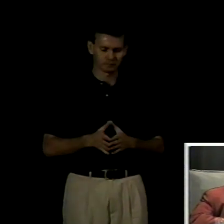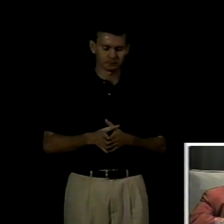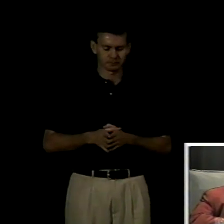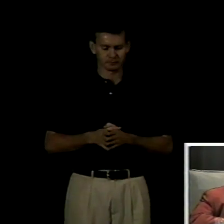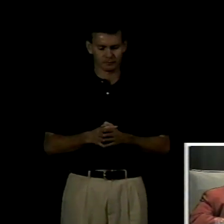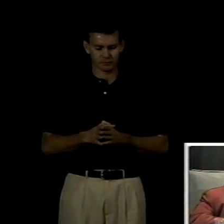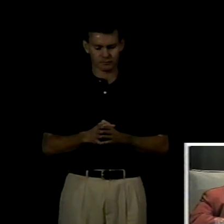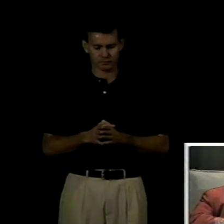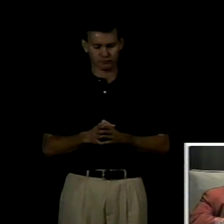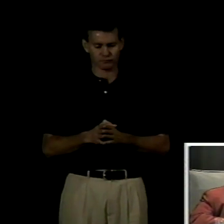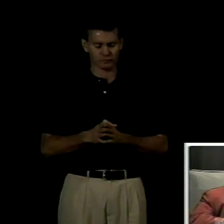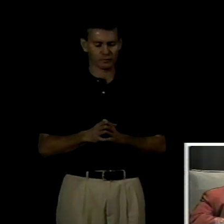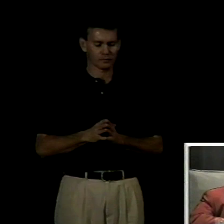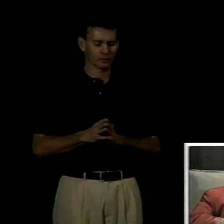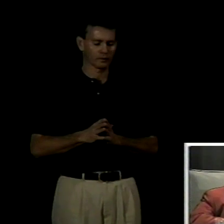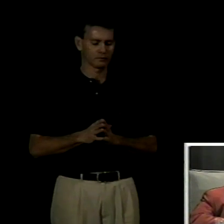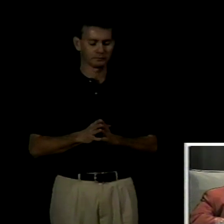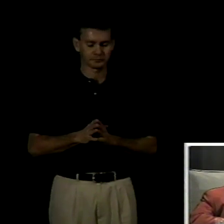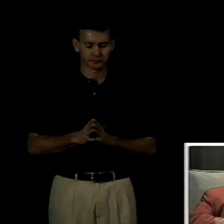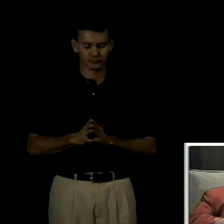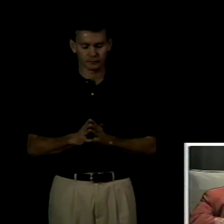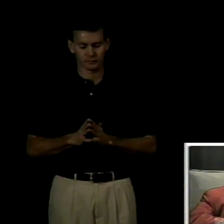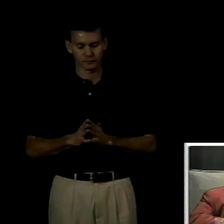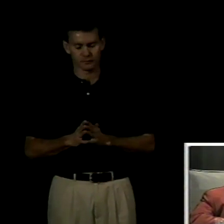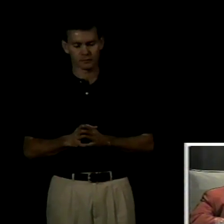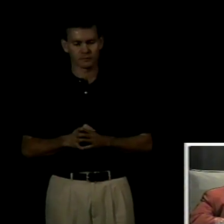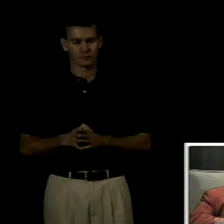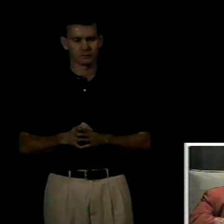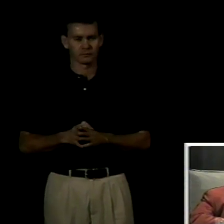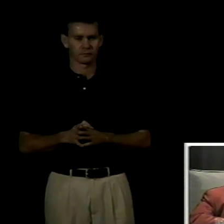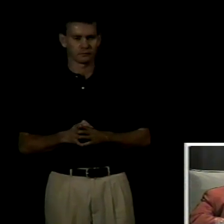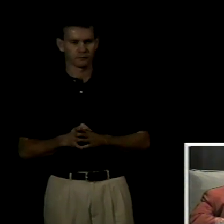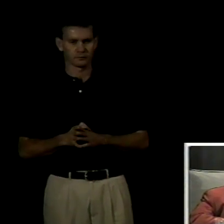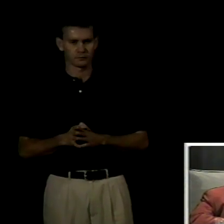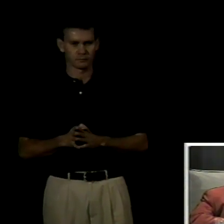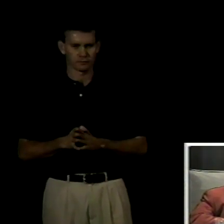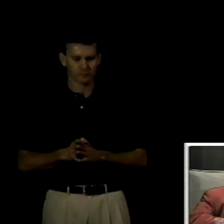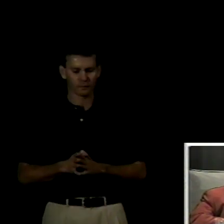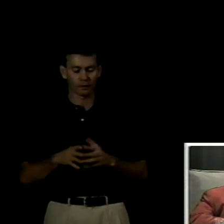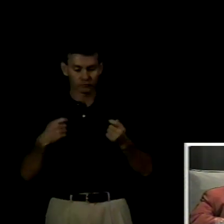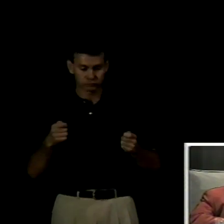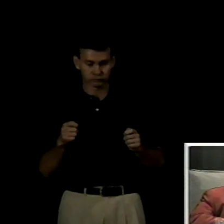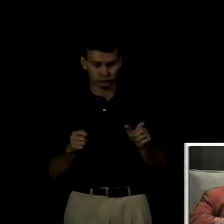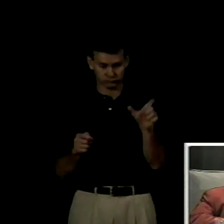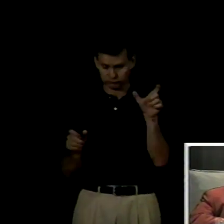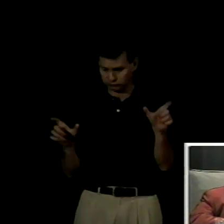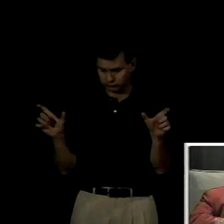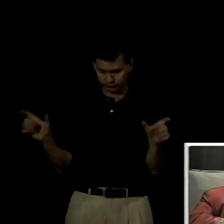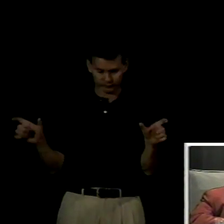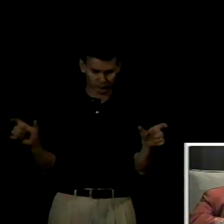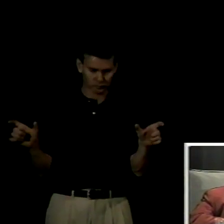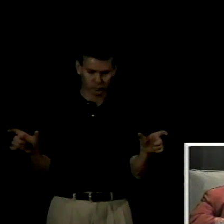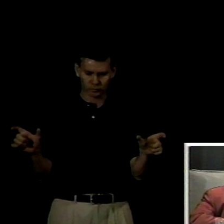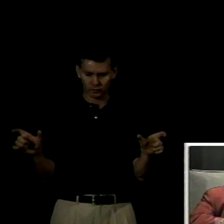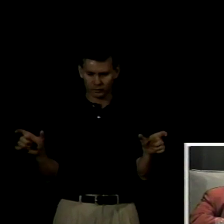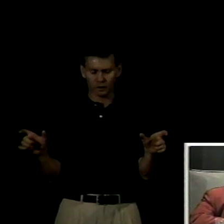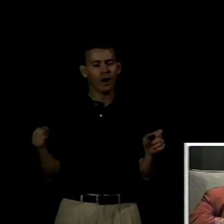resignificación dentro de ese ámbito debería estar relacionado con una resignificación de la presencia